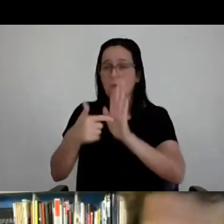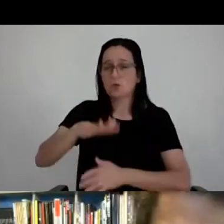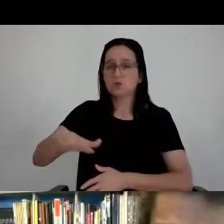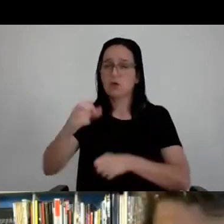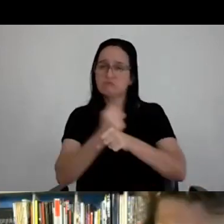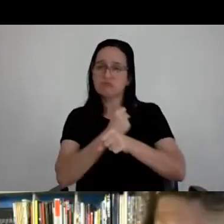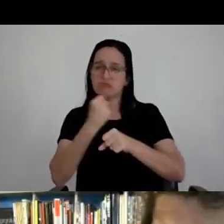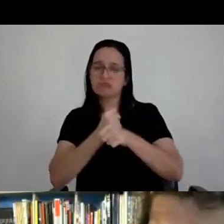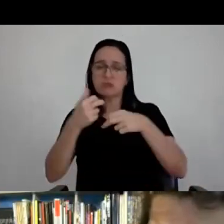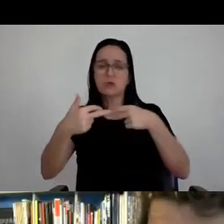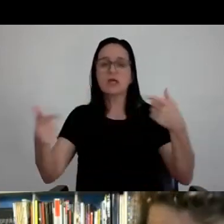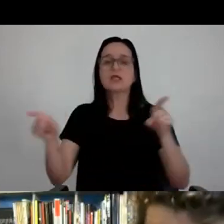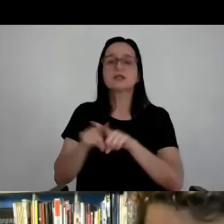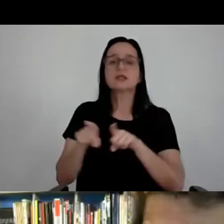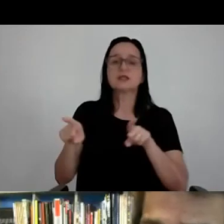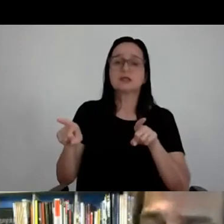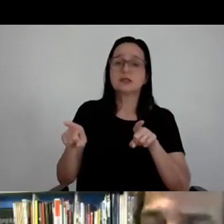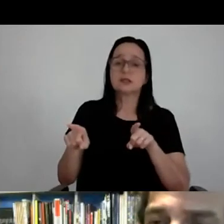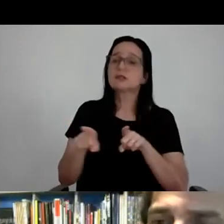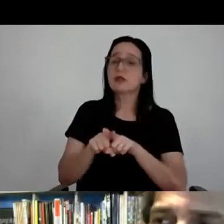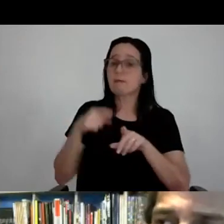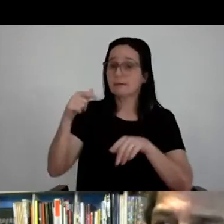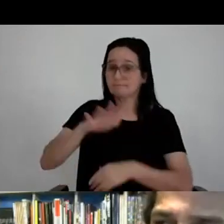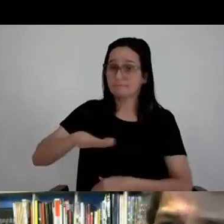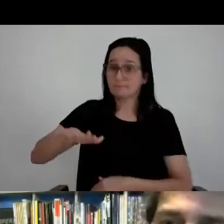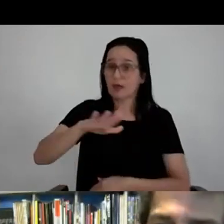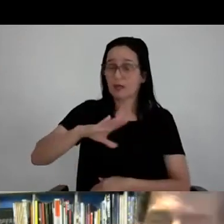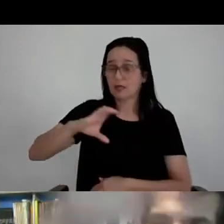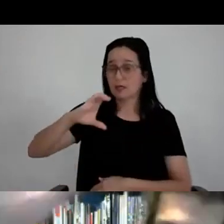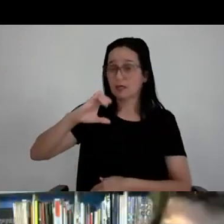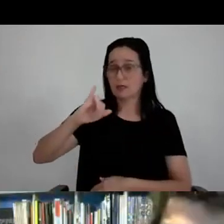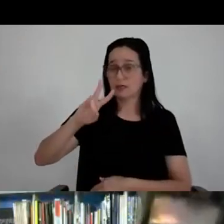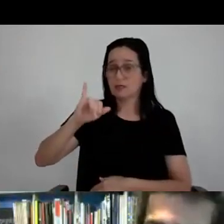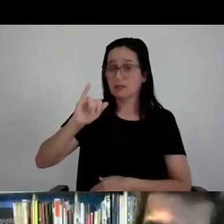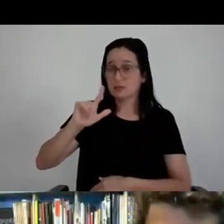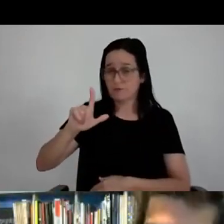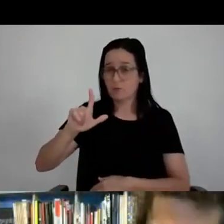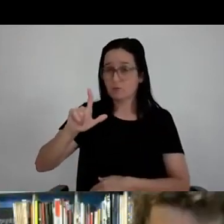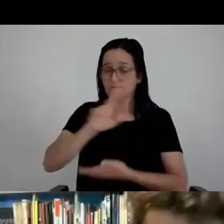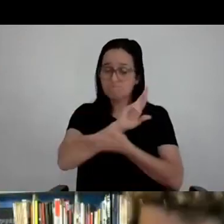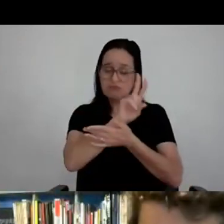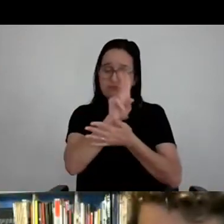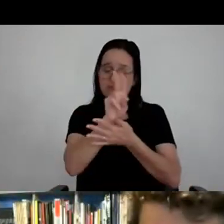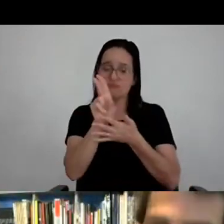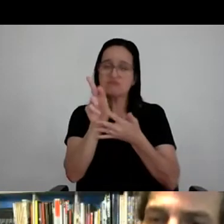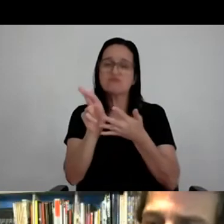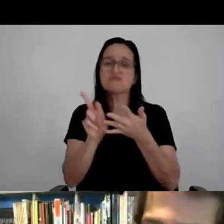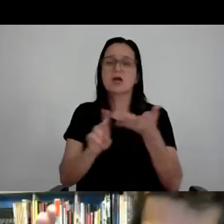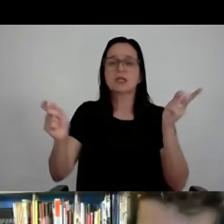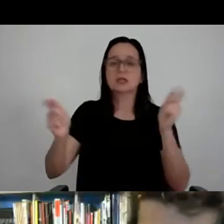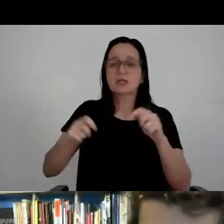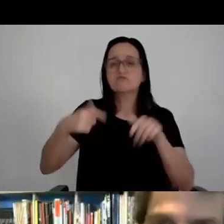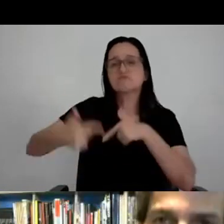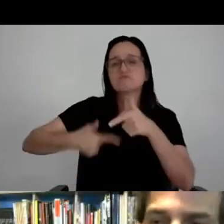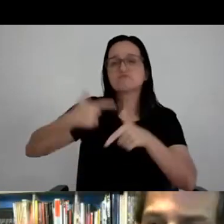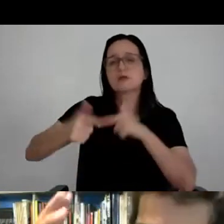mexe com cênica, quanto a gente trabalha também com a área civil, e nesse leque de coisas que eu experimentei, que eu acho importante todos fazerem, acho importante